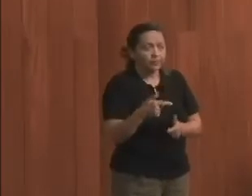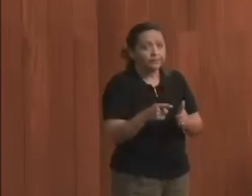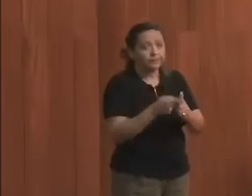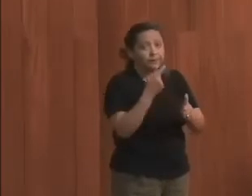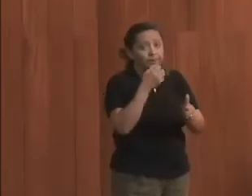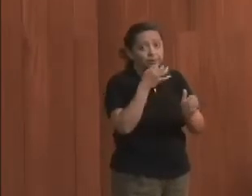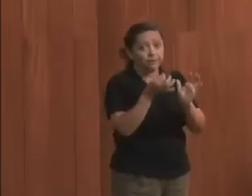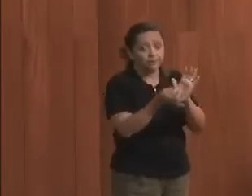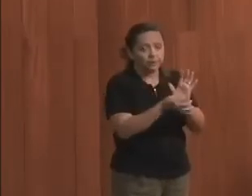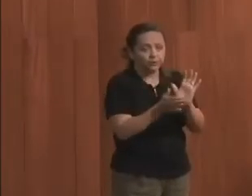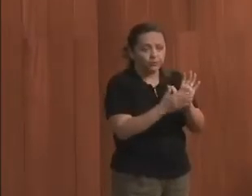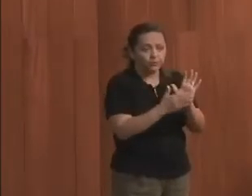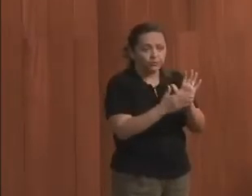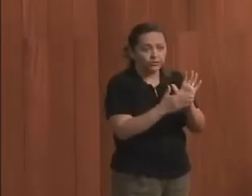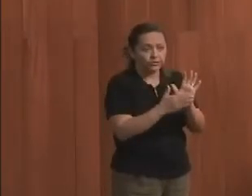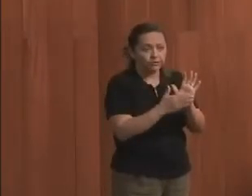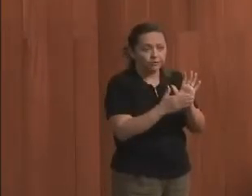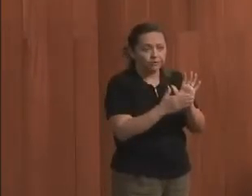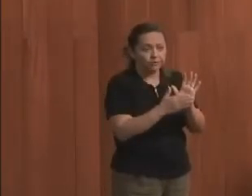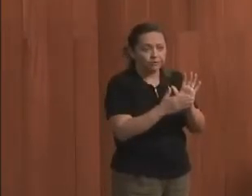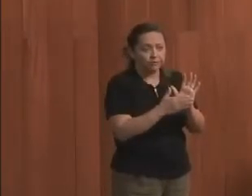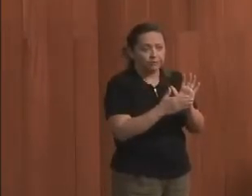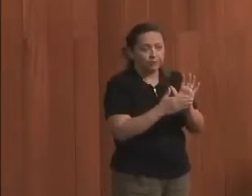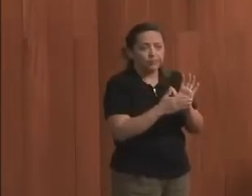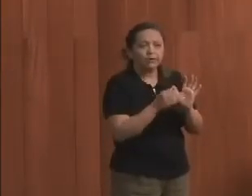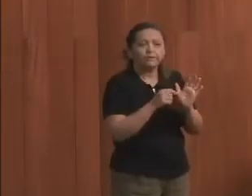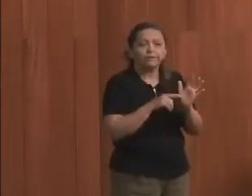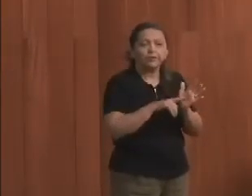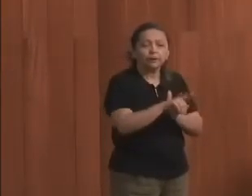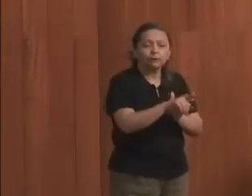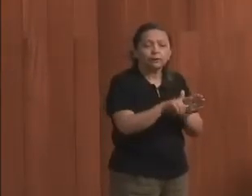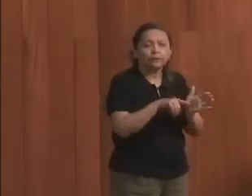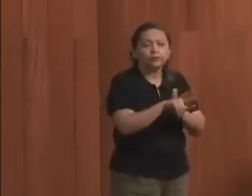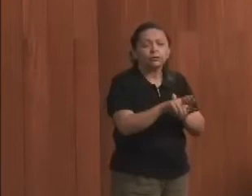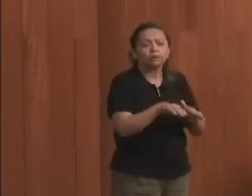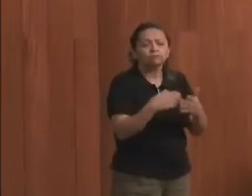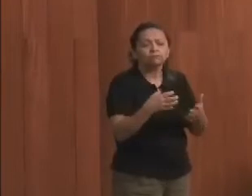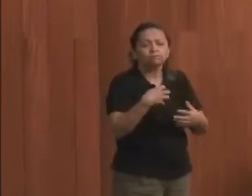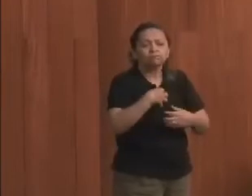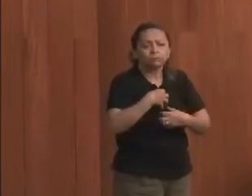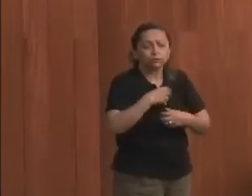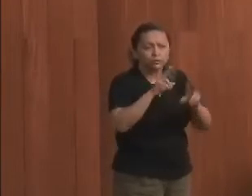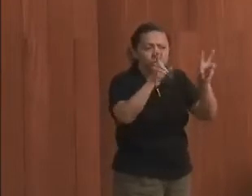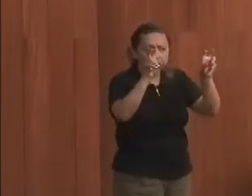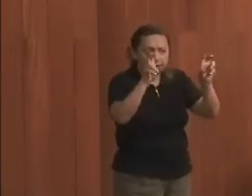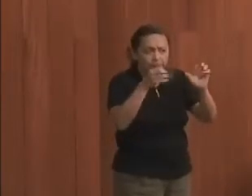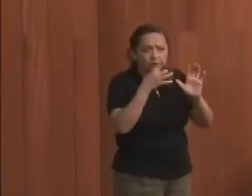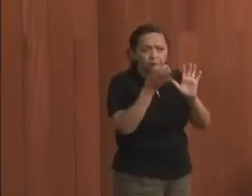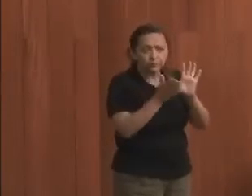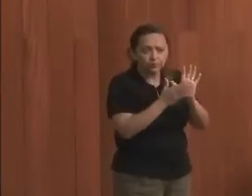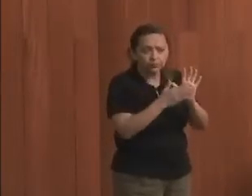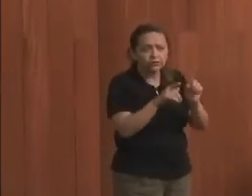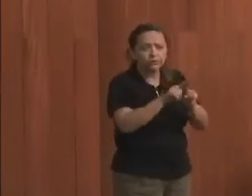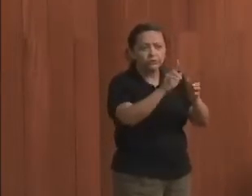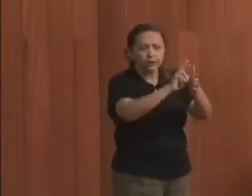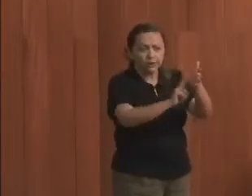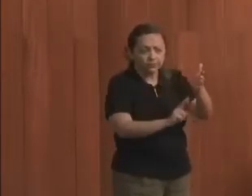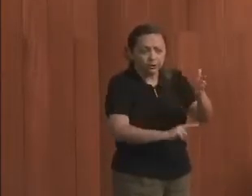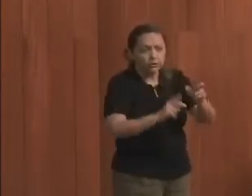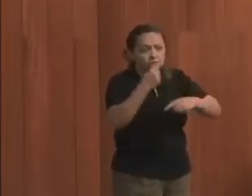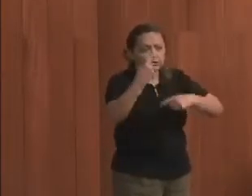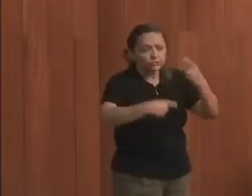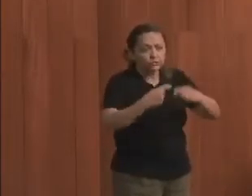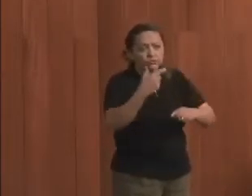relação à pergunta que foi colocada para a gente. Considerando os temas propostos e os relatórios das